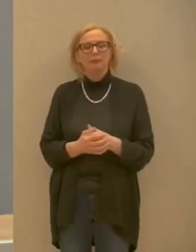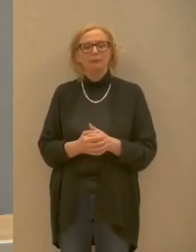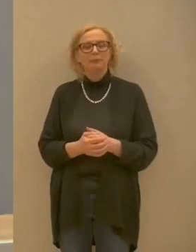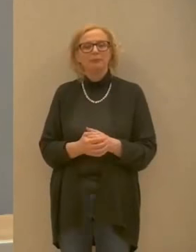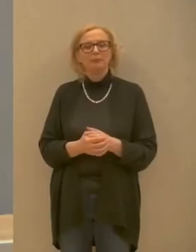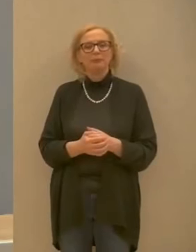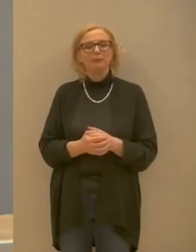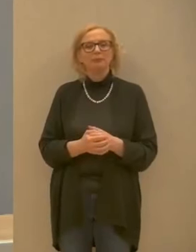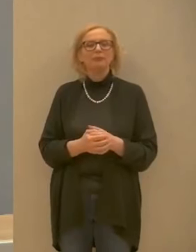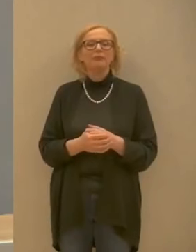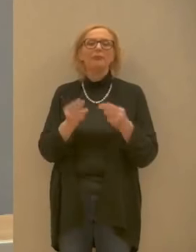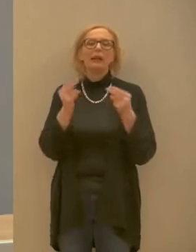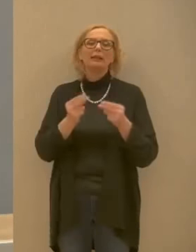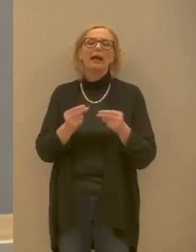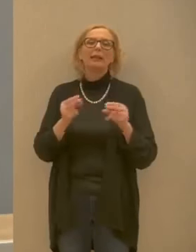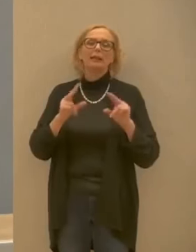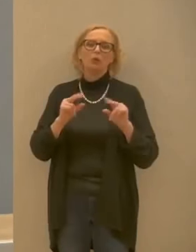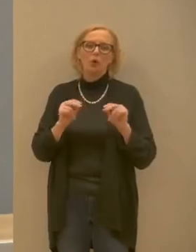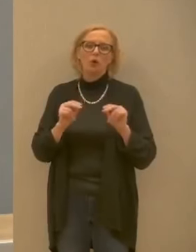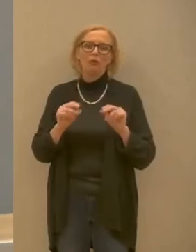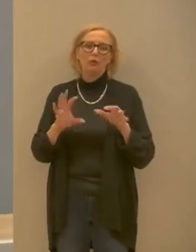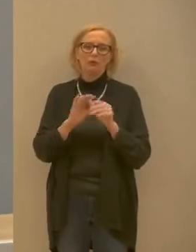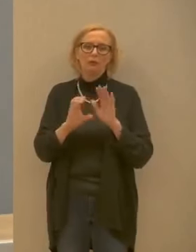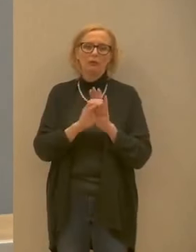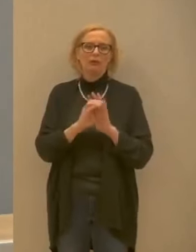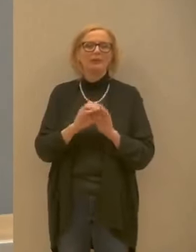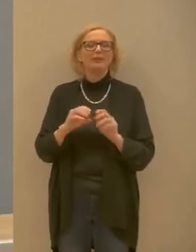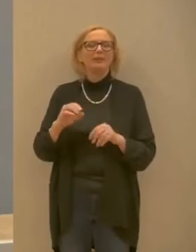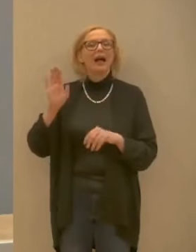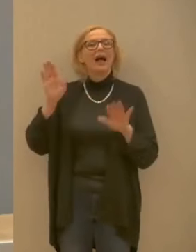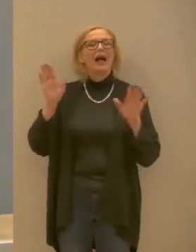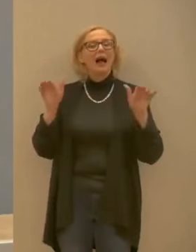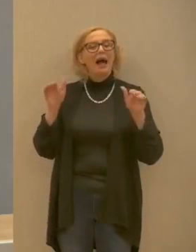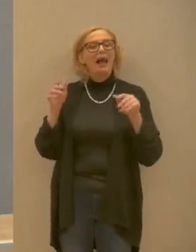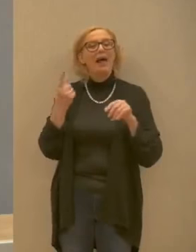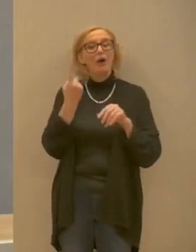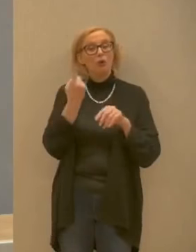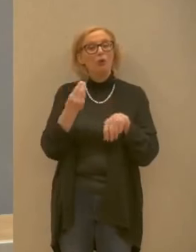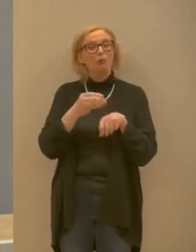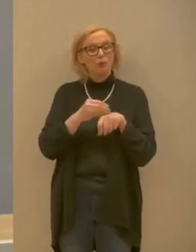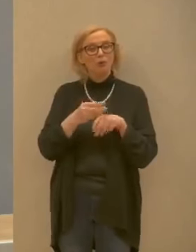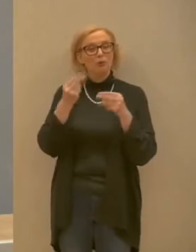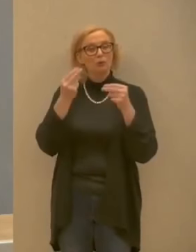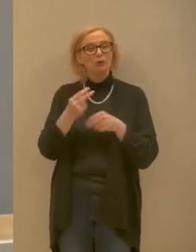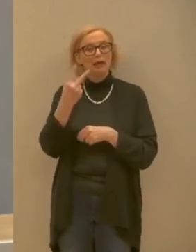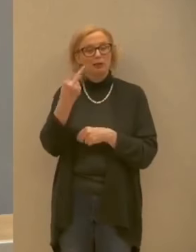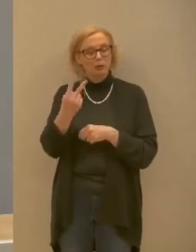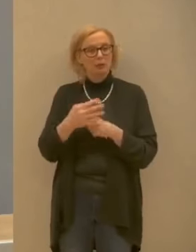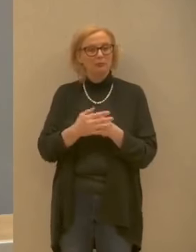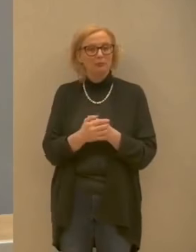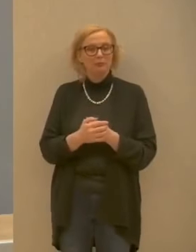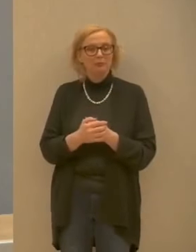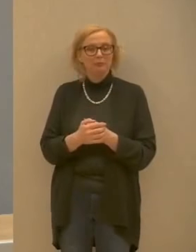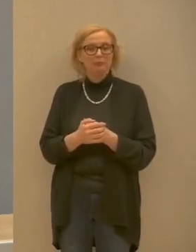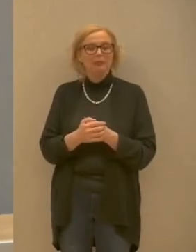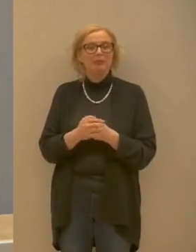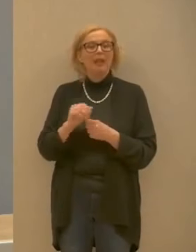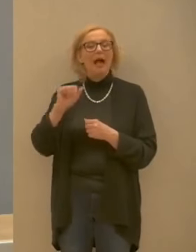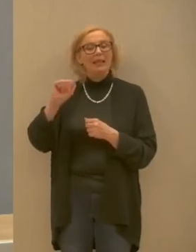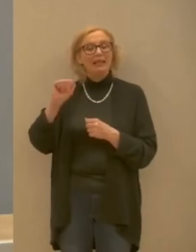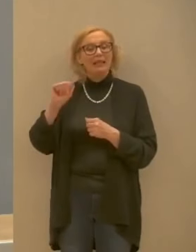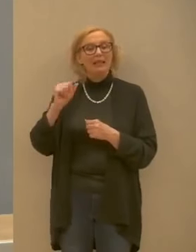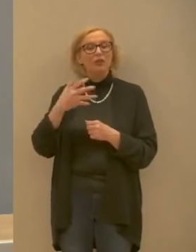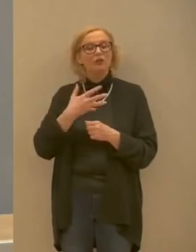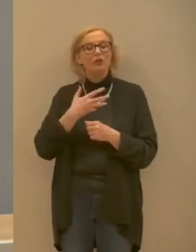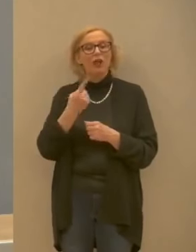do i nuovi dati dei comuni presso il comune di Ala abbiamo un dato in più quindi per un totale di 2 ad Aldeno abbiamo